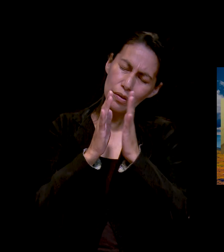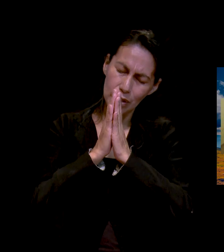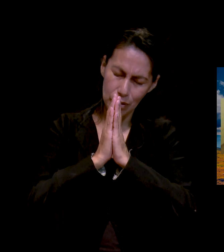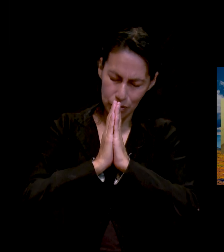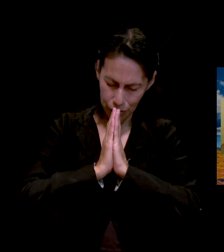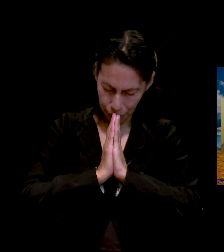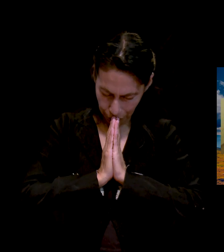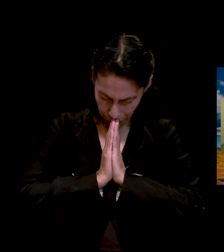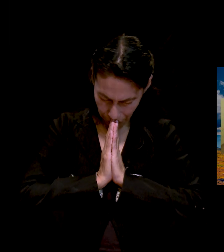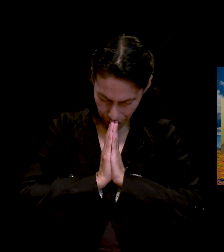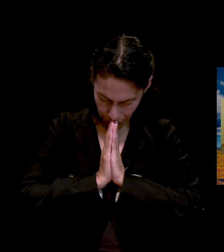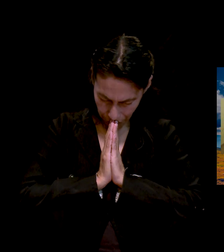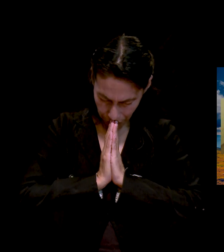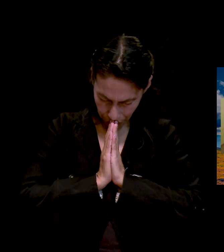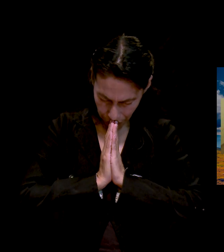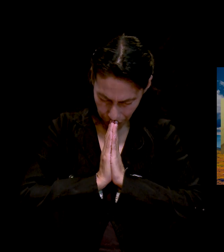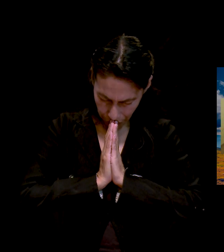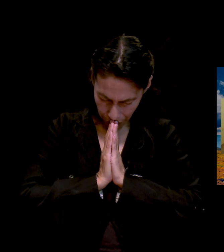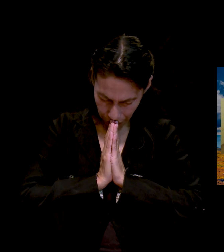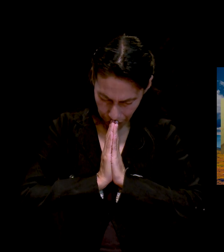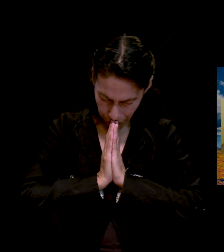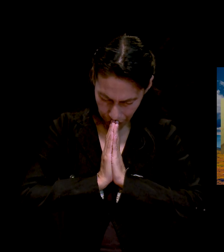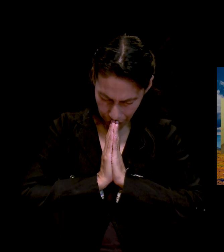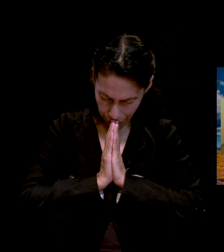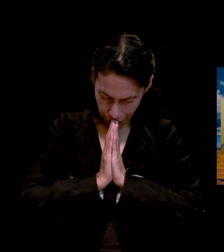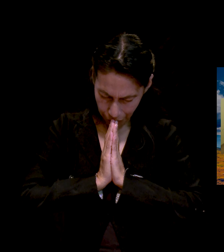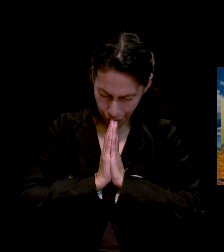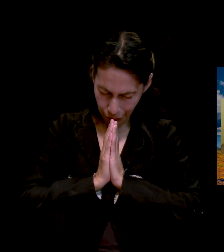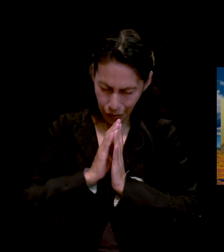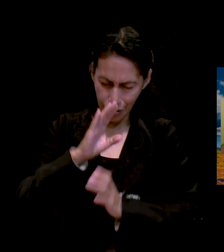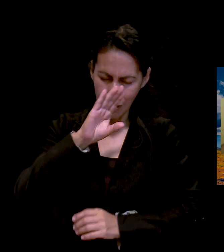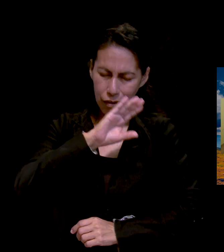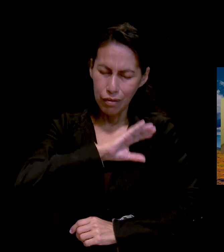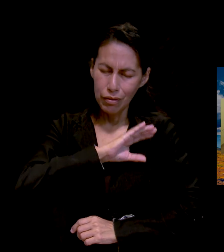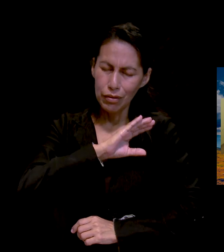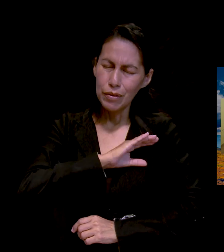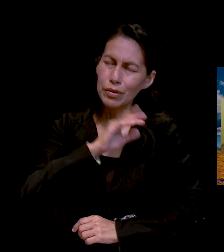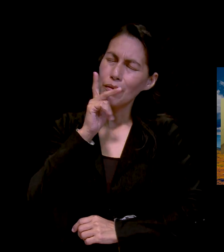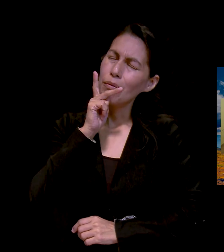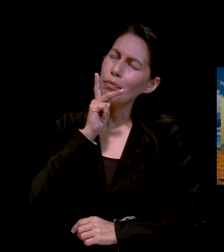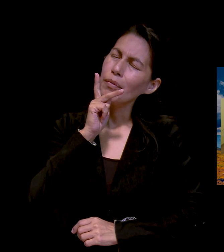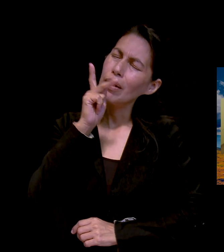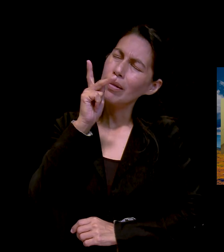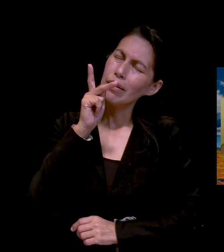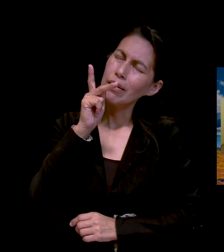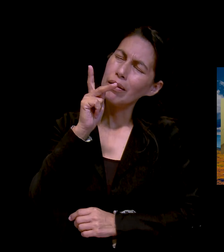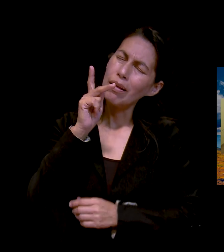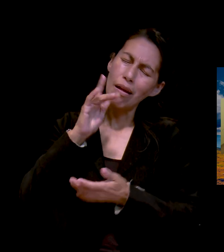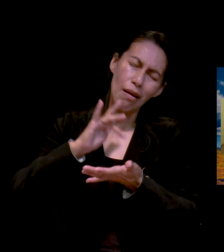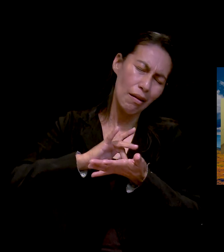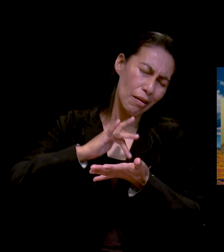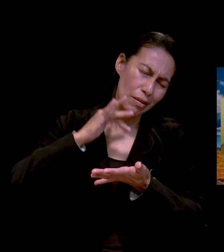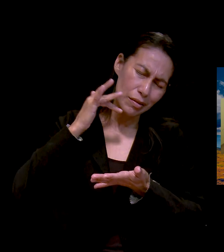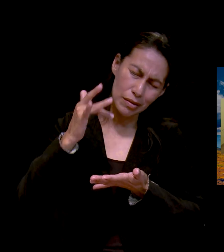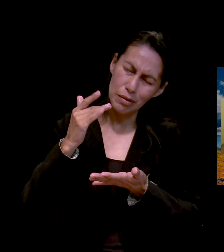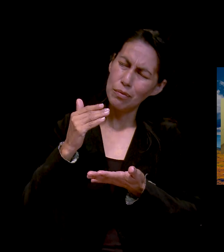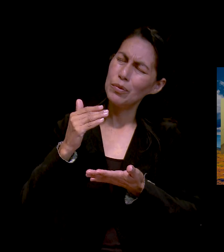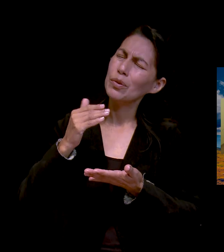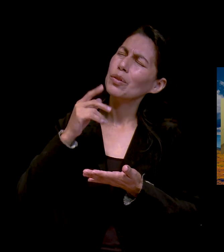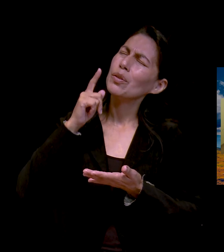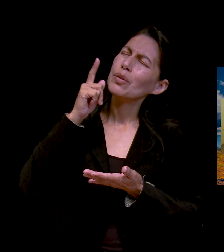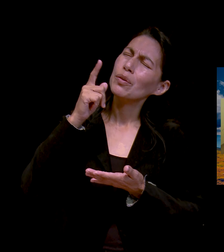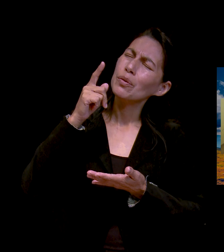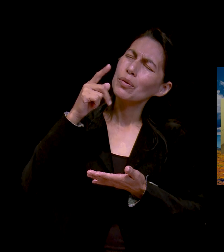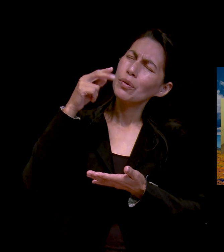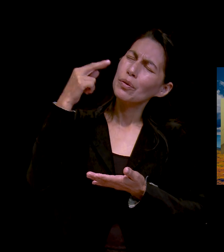te agradecemos, Padre, y bendecimos tu nombre porque nos has permitido